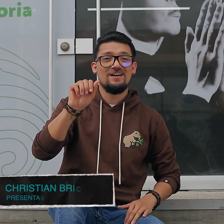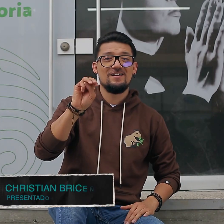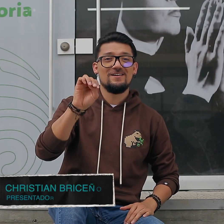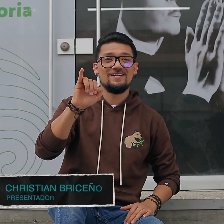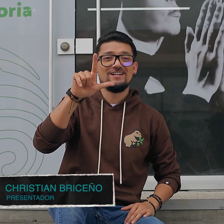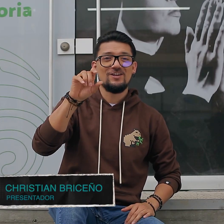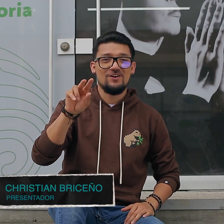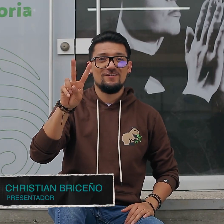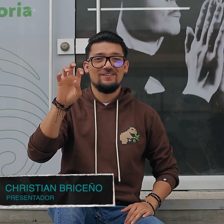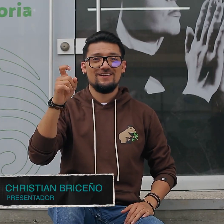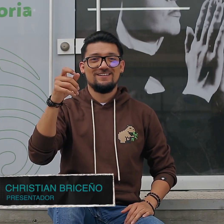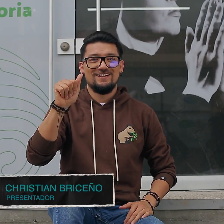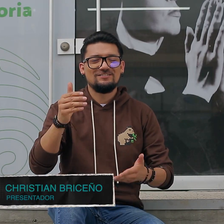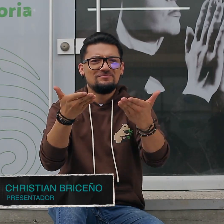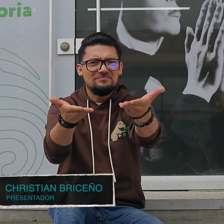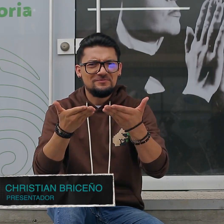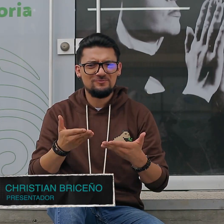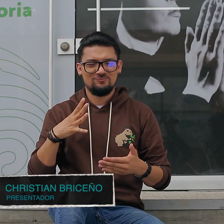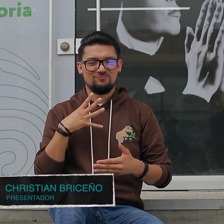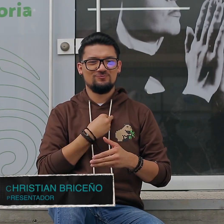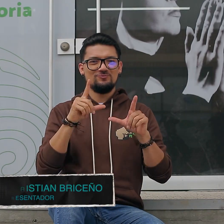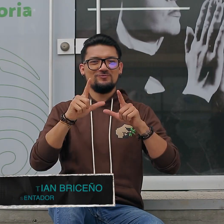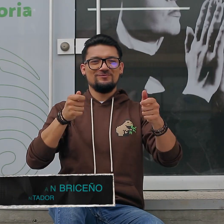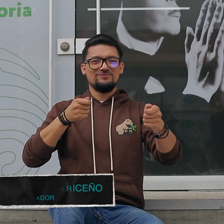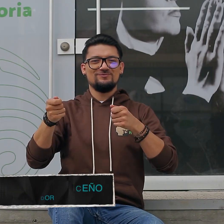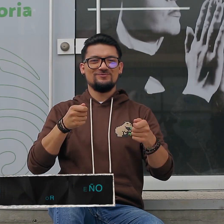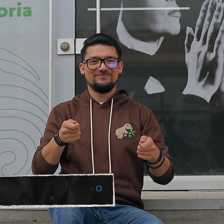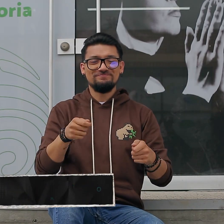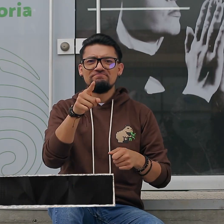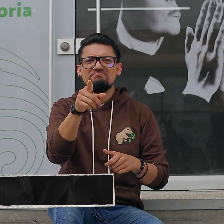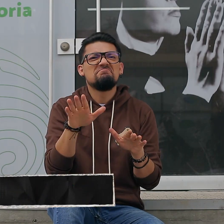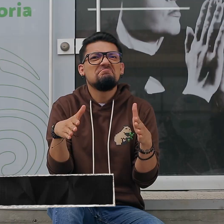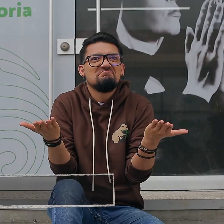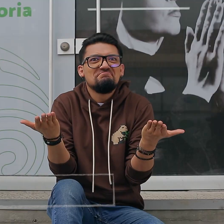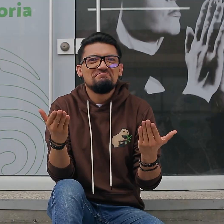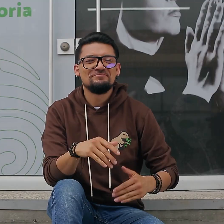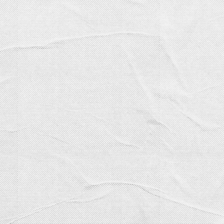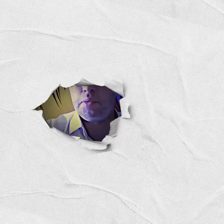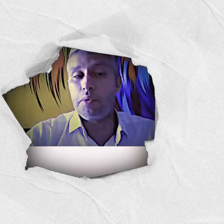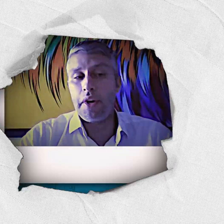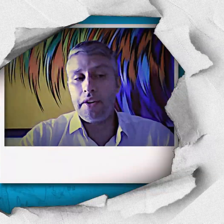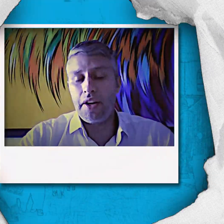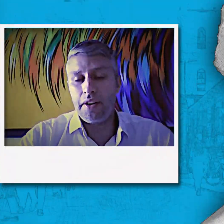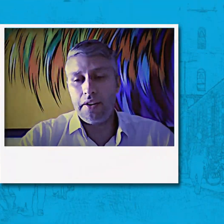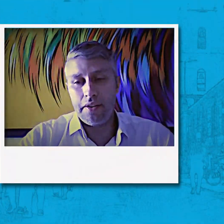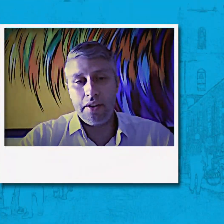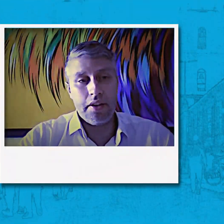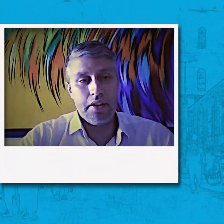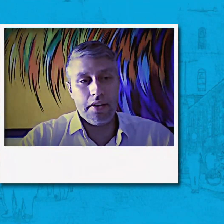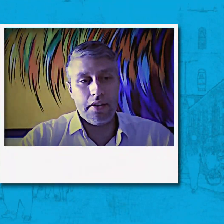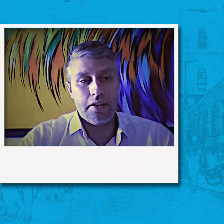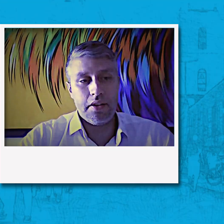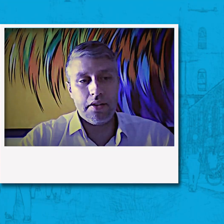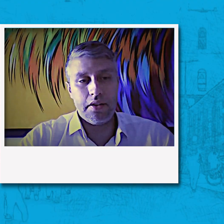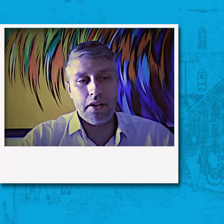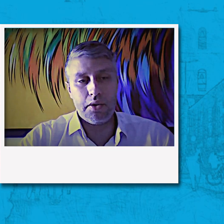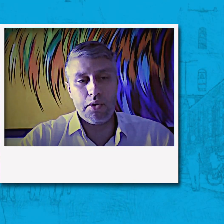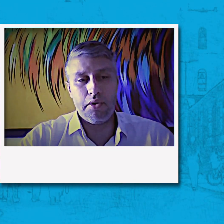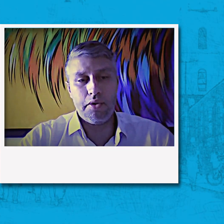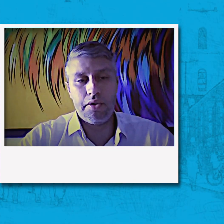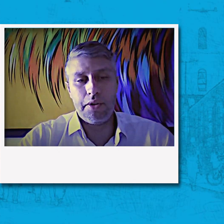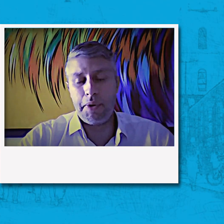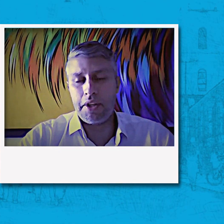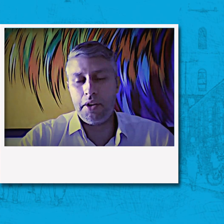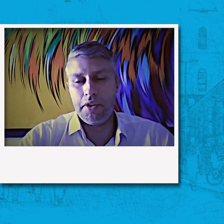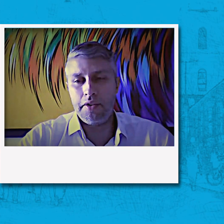Ingeniero Camilo Vega, bienvenido a nuestro espacio de Toma el Control. ¿Cómo estás? Muy buenas tardes a